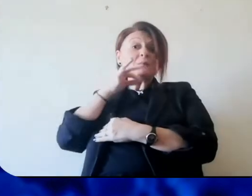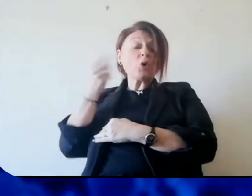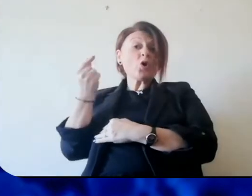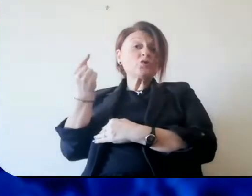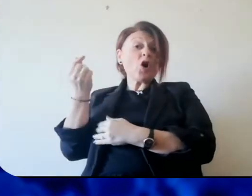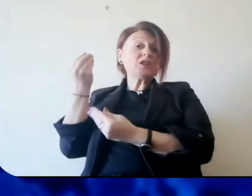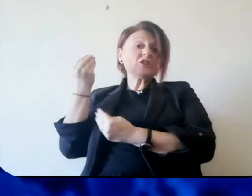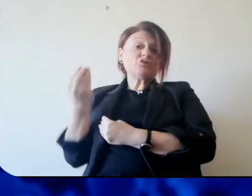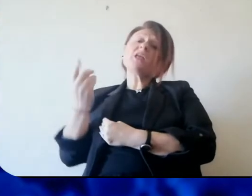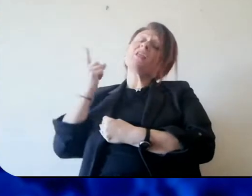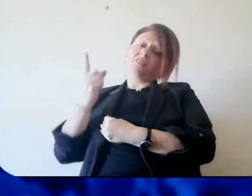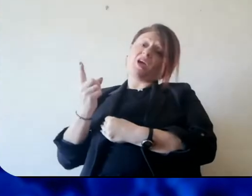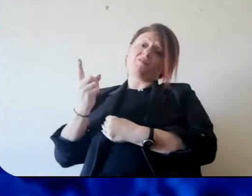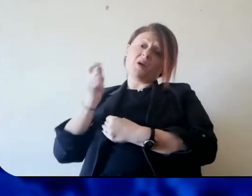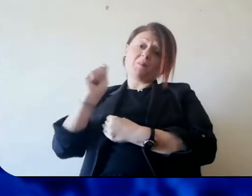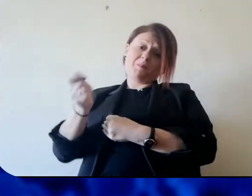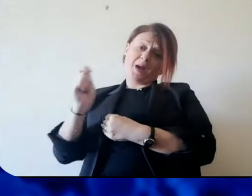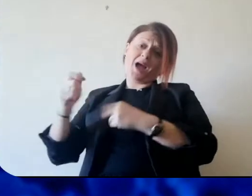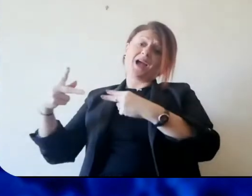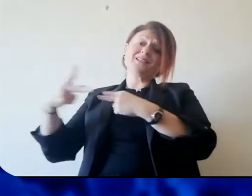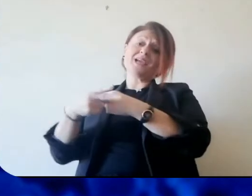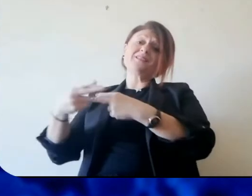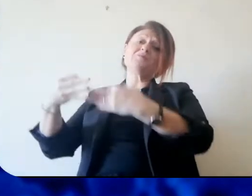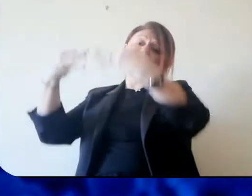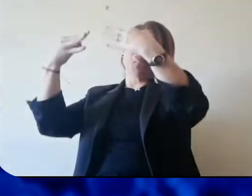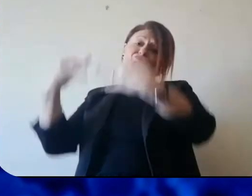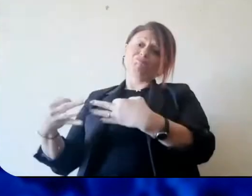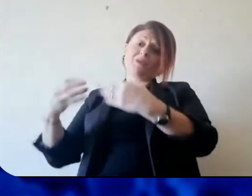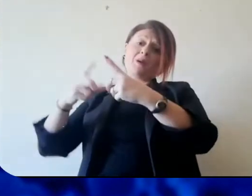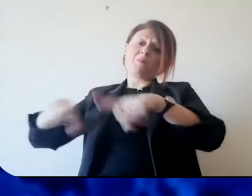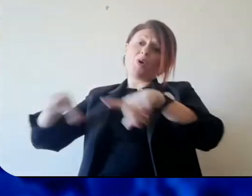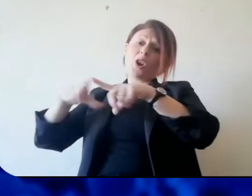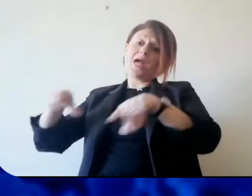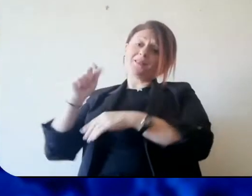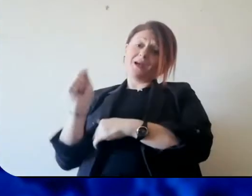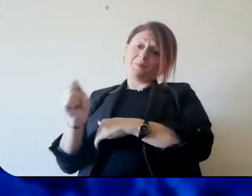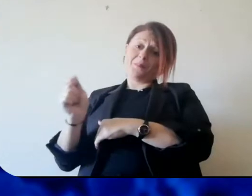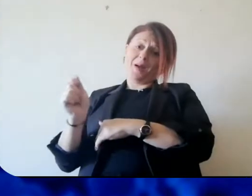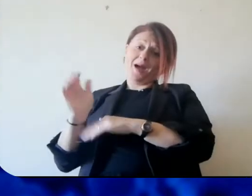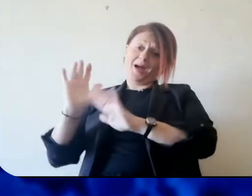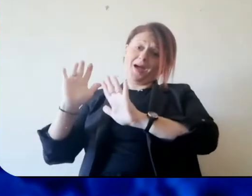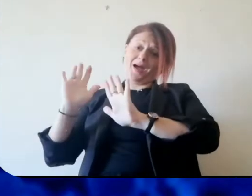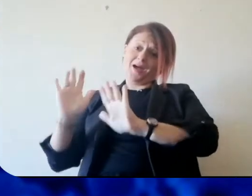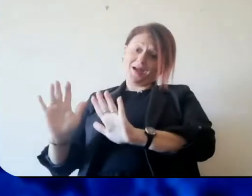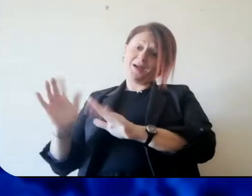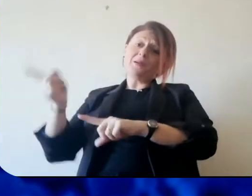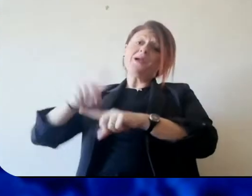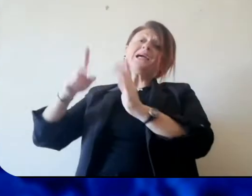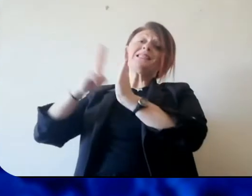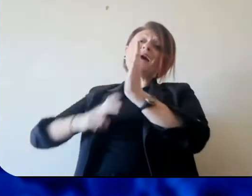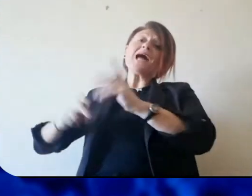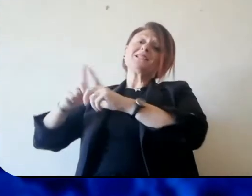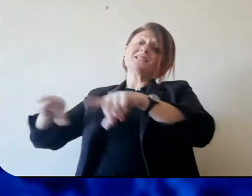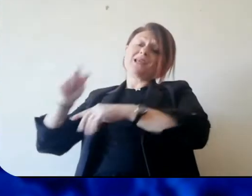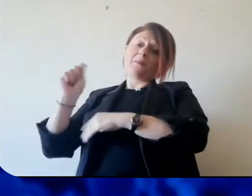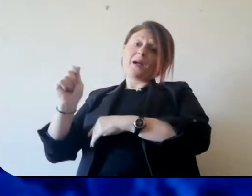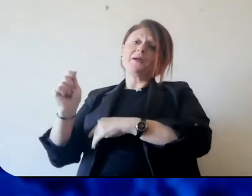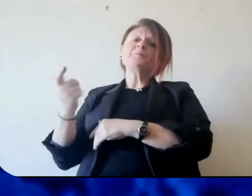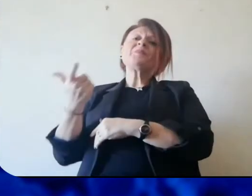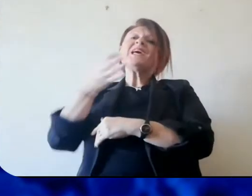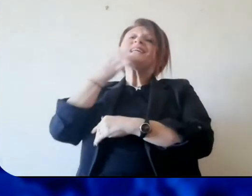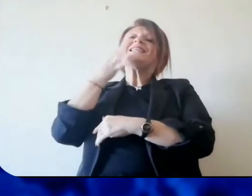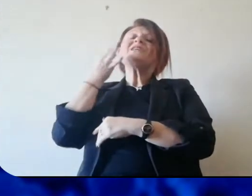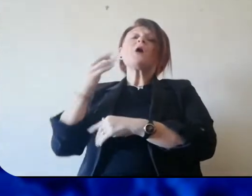di effettuare i pagamenti alle scadenze previste. Io credo che questo sia il modo migliore, anzi uno dei modi, sicuramente un modo